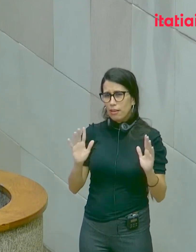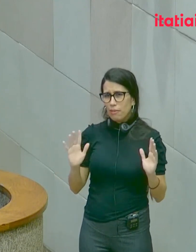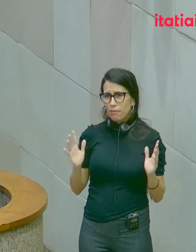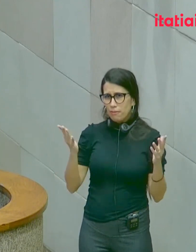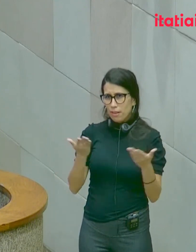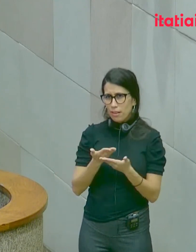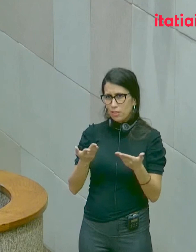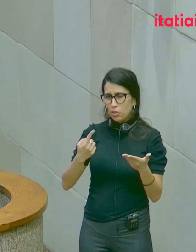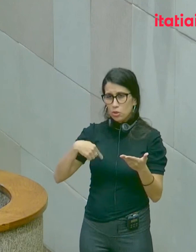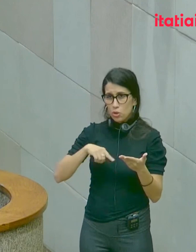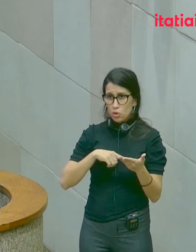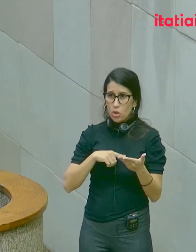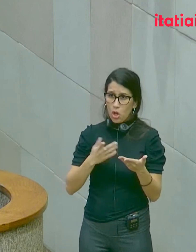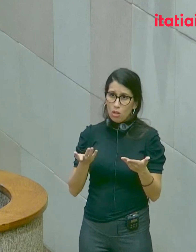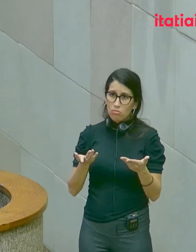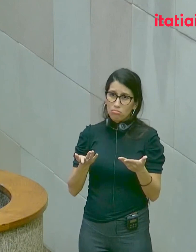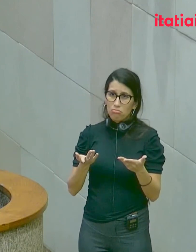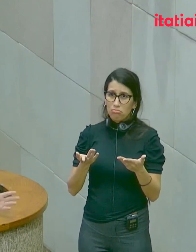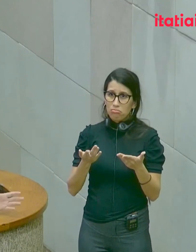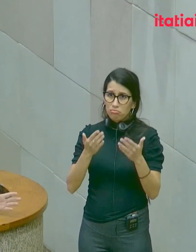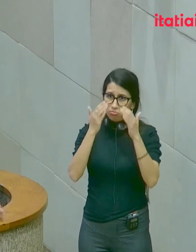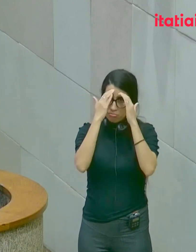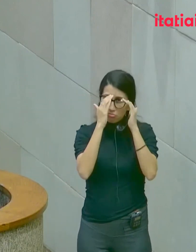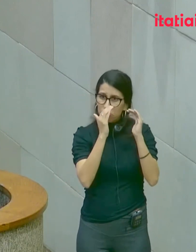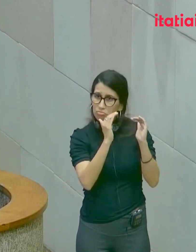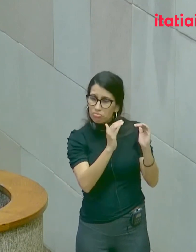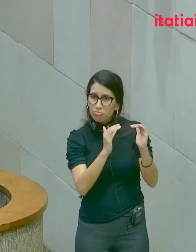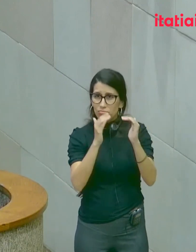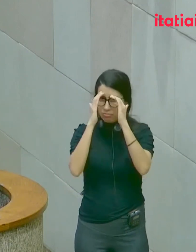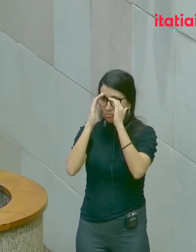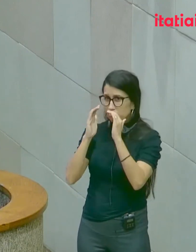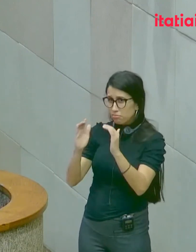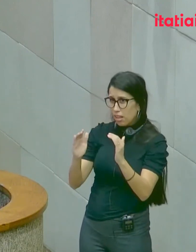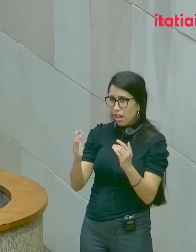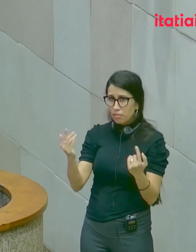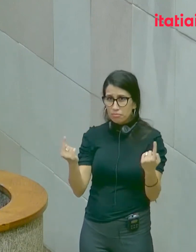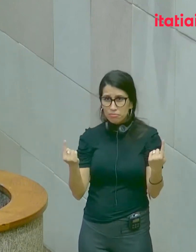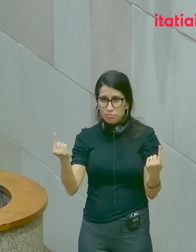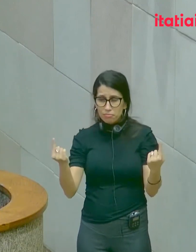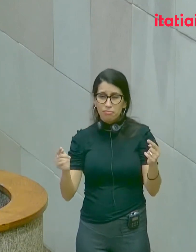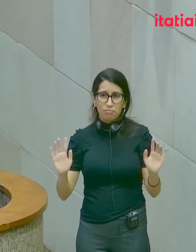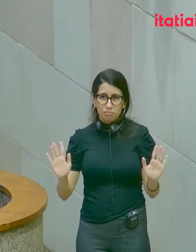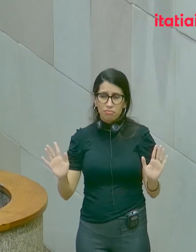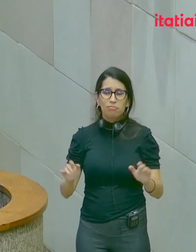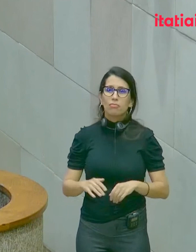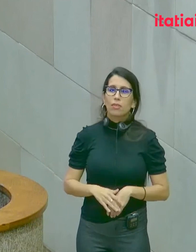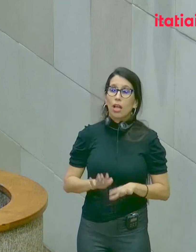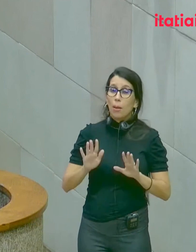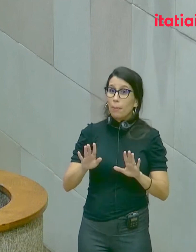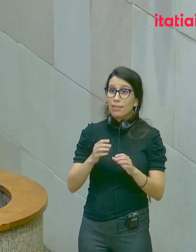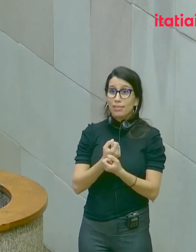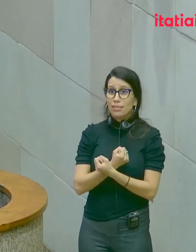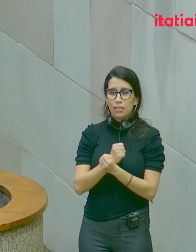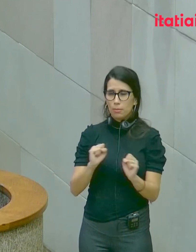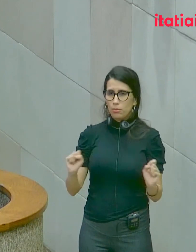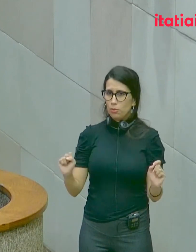sigamos um ou outro paradigma filosófico. O fato é que é impossível